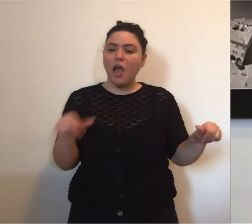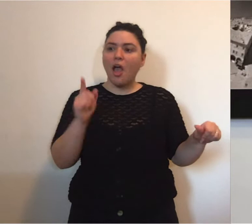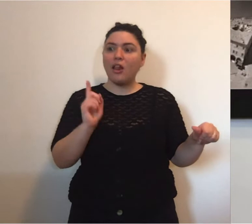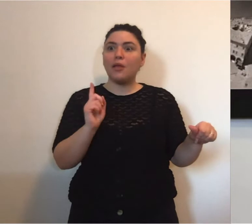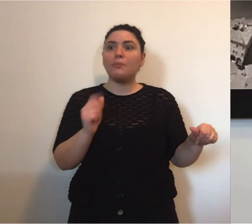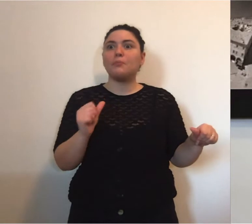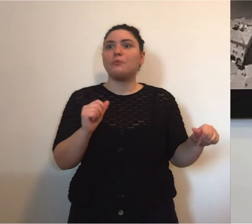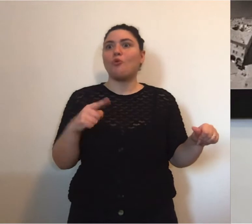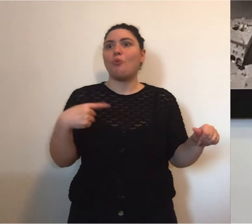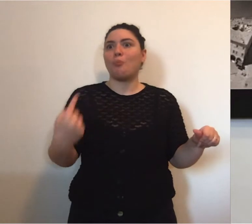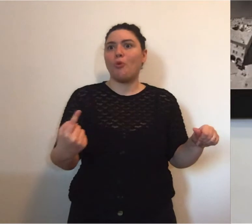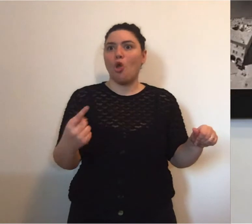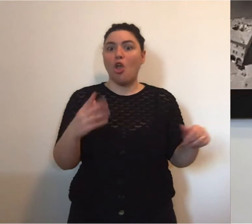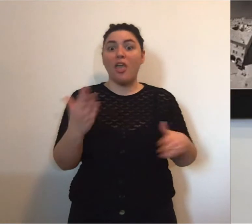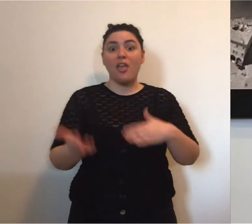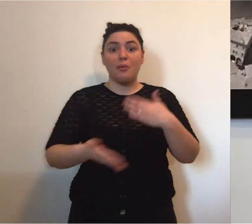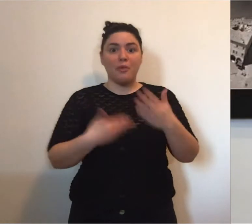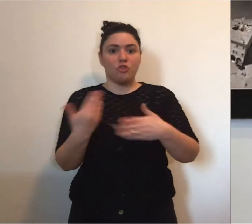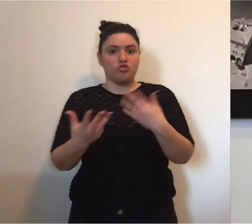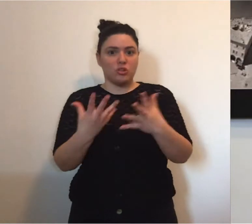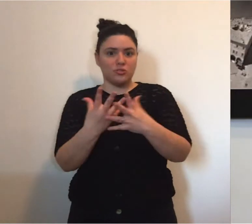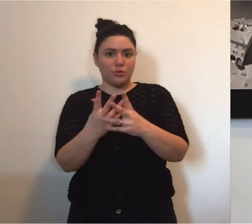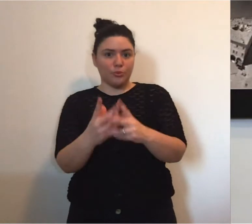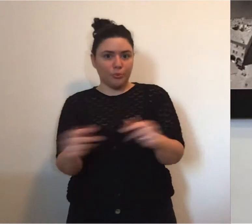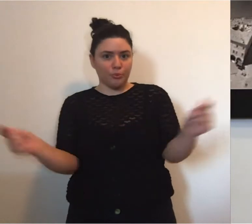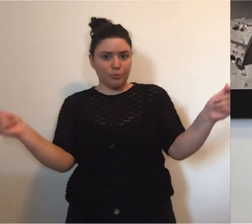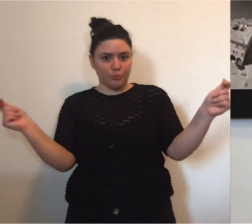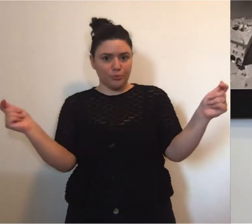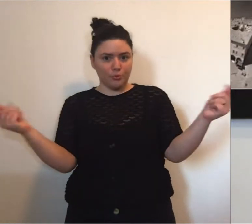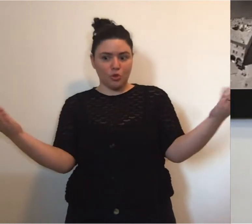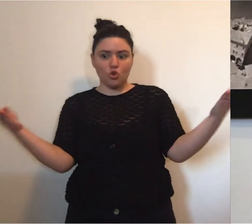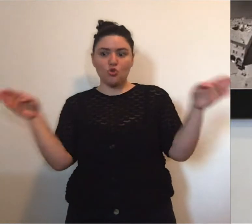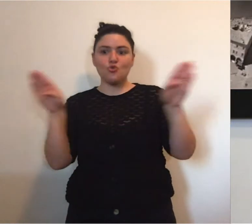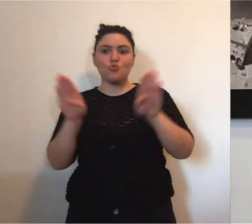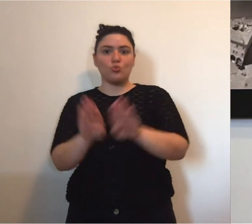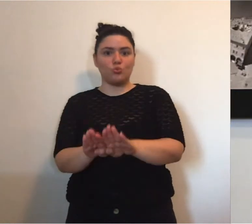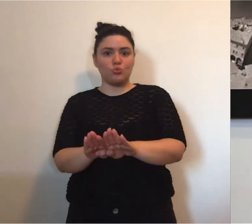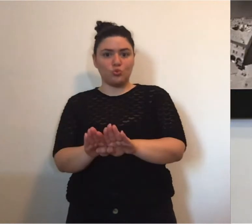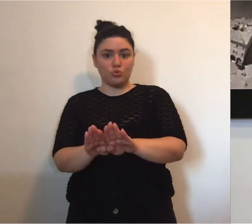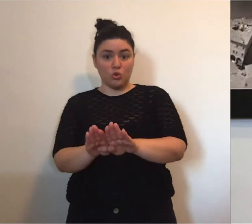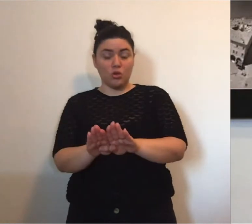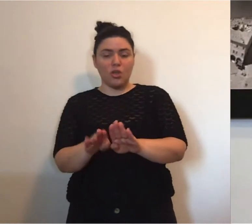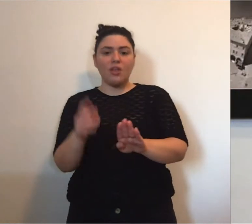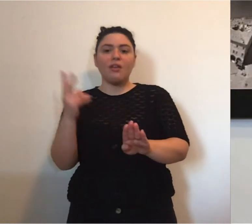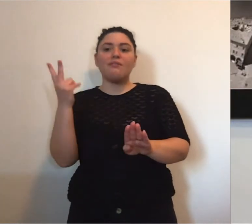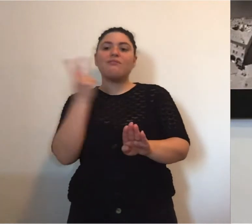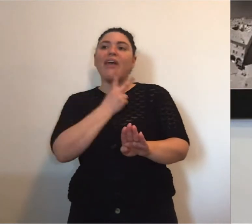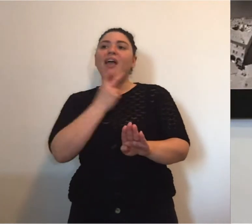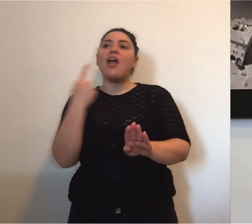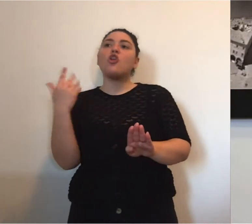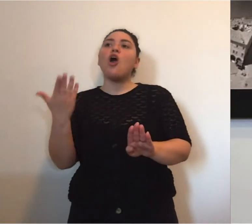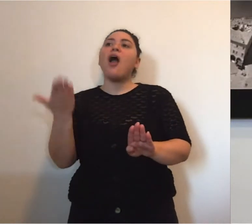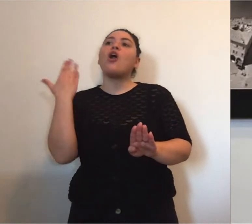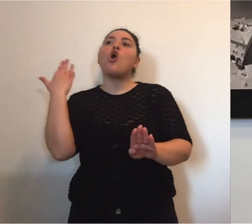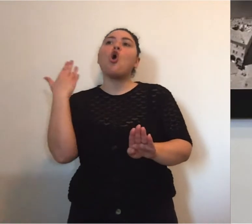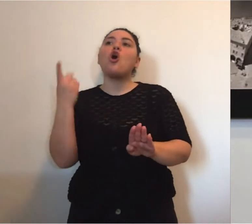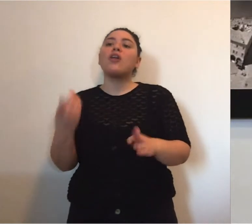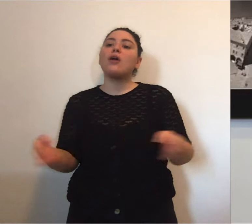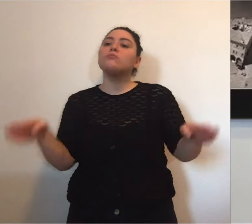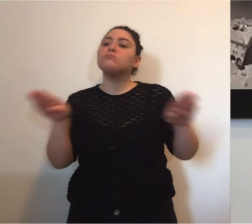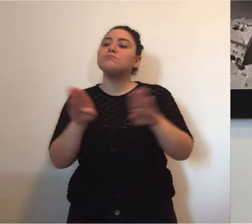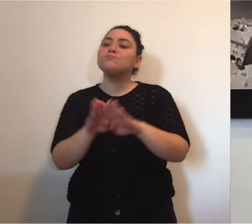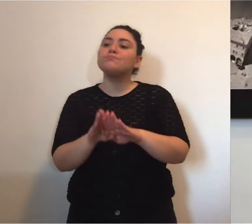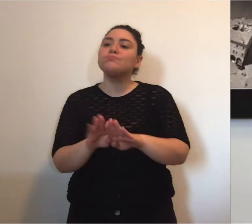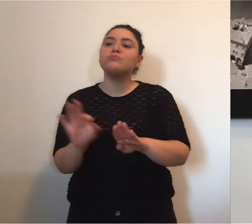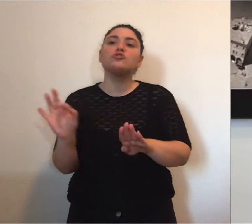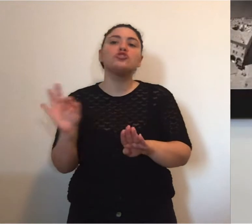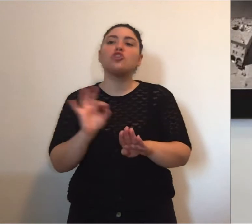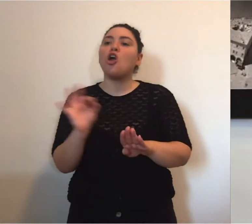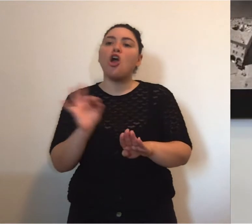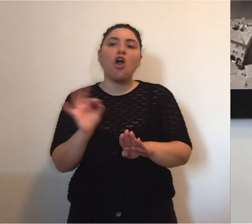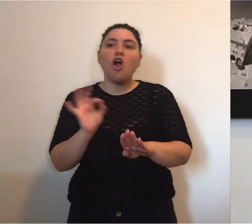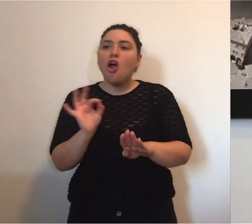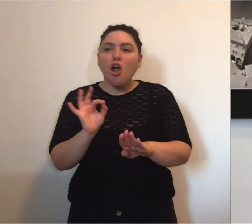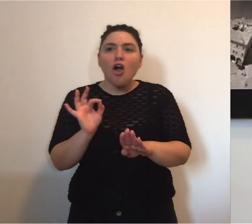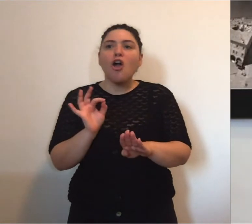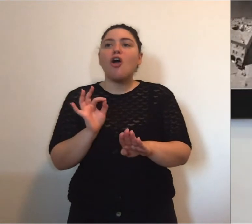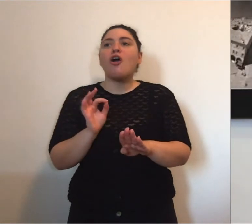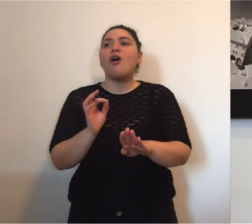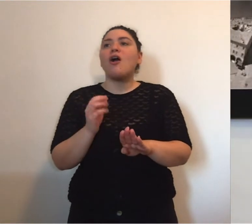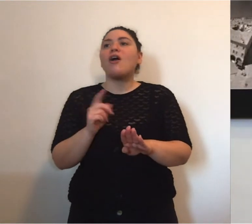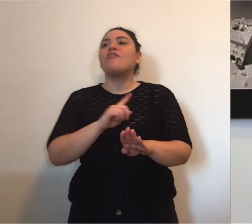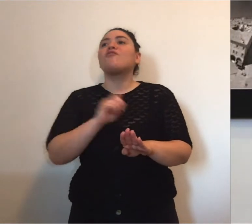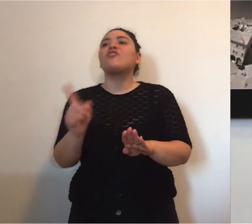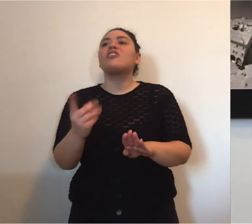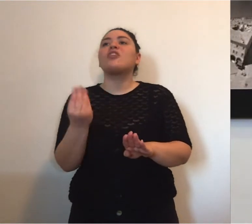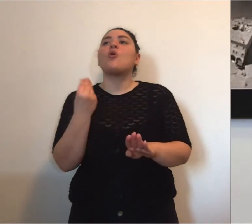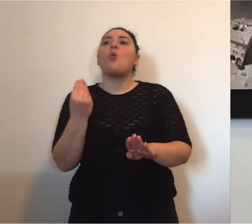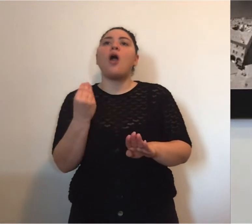nella direzione dell'uscita da questa emergenza. non abbiamo raggiunto ancora niente fino a che l'emergenza non